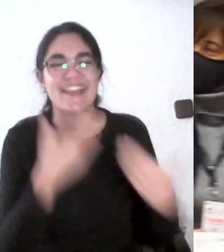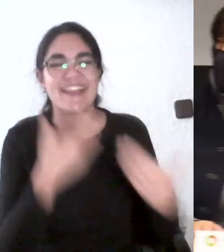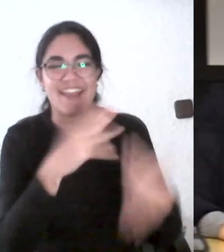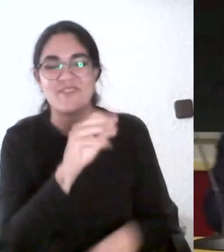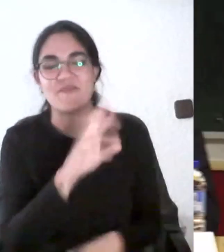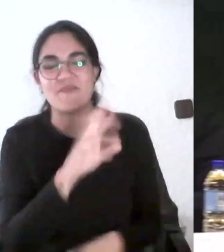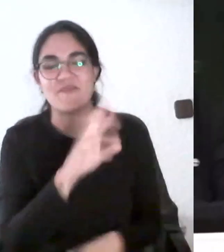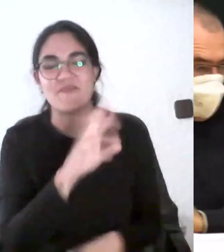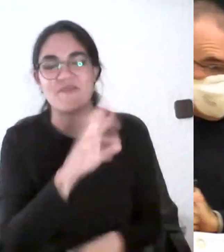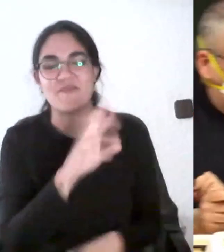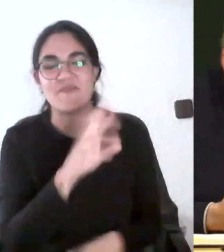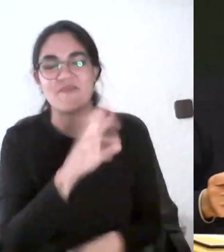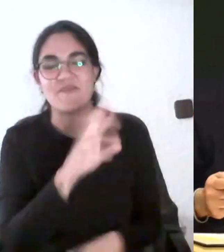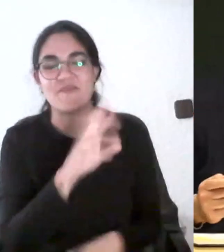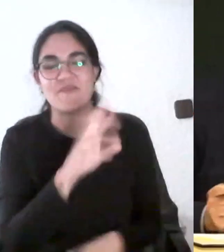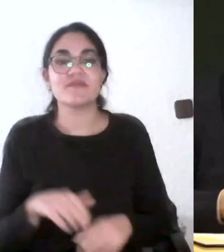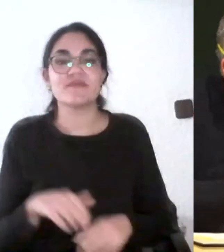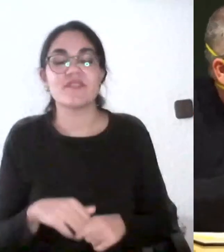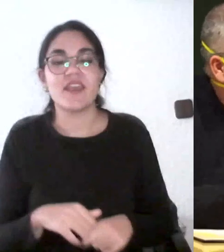el tema